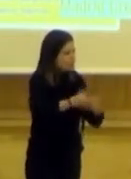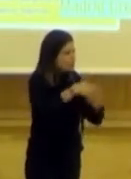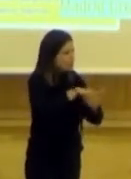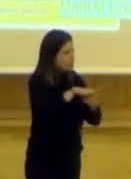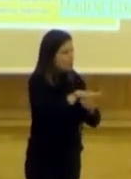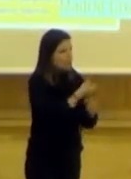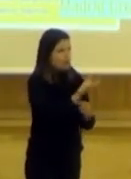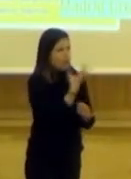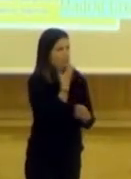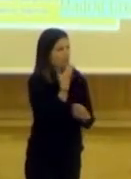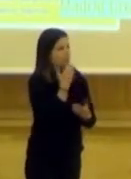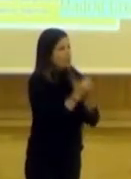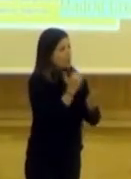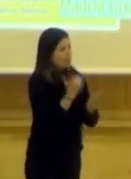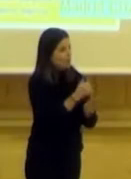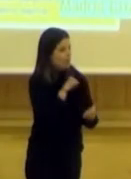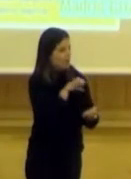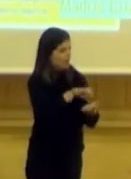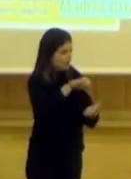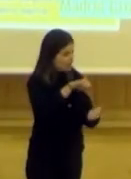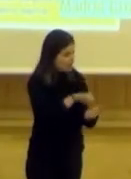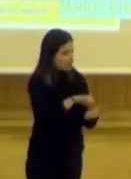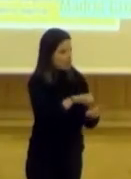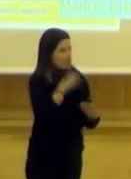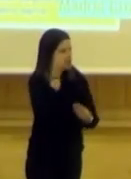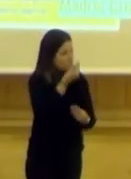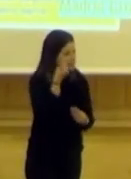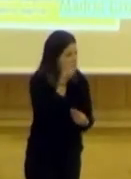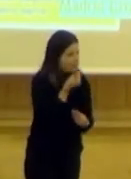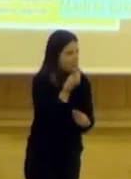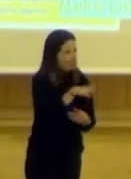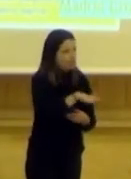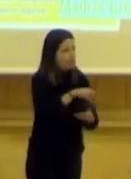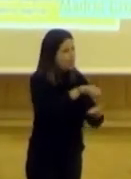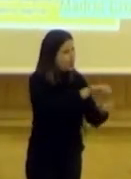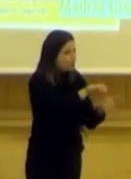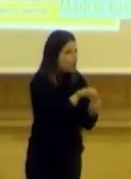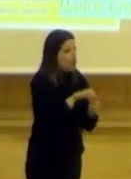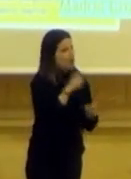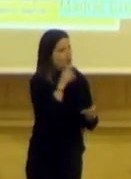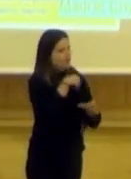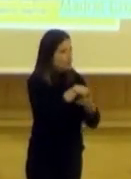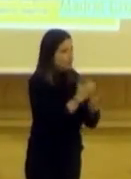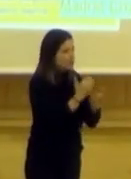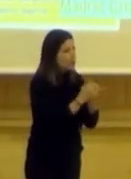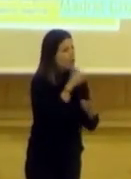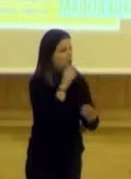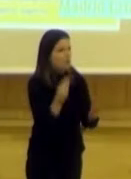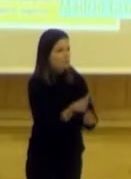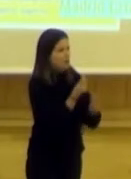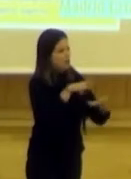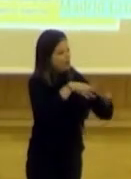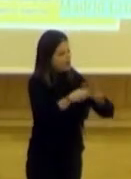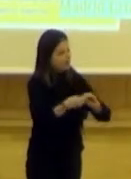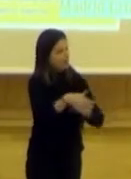Algunos, como por ejemplo Escuela de Ciudad, trataba de pensar en los entornos urbanos cercanos a las escuelas. Digamos, en cómo mejorar y adaptar los